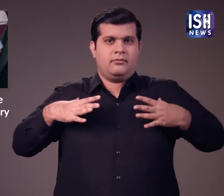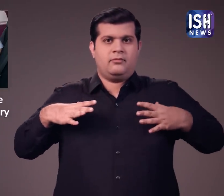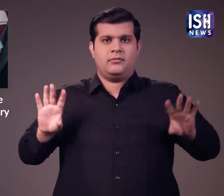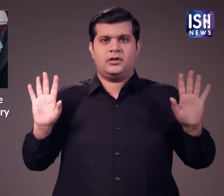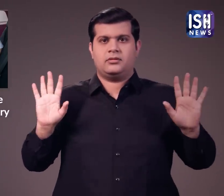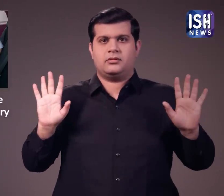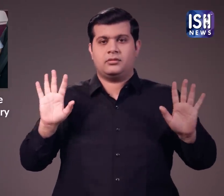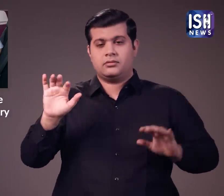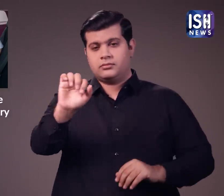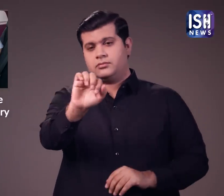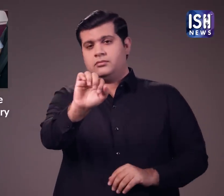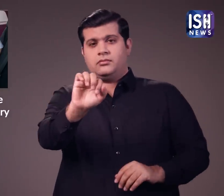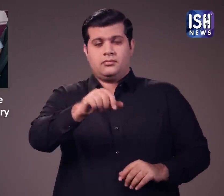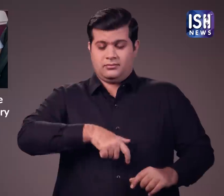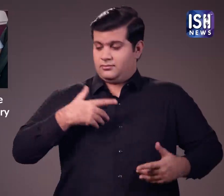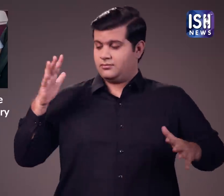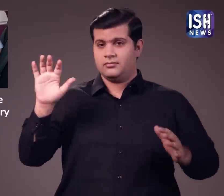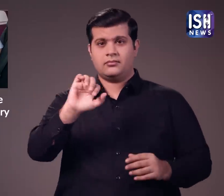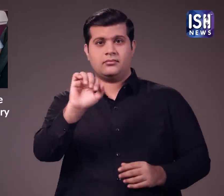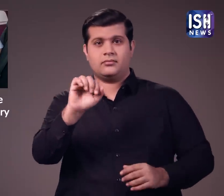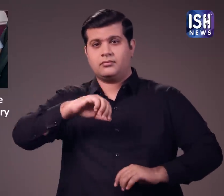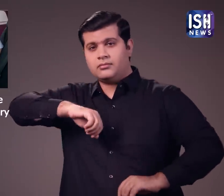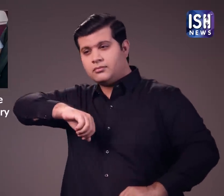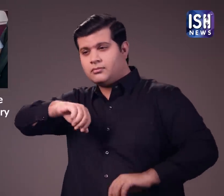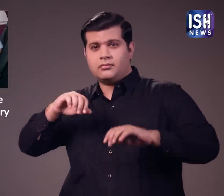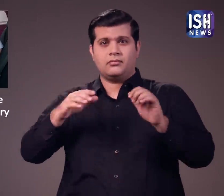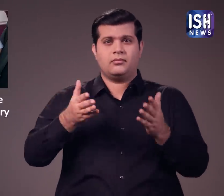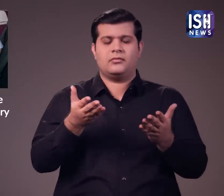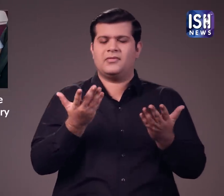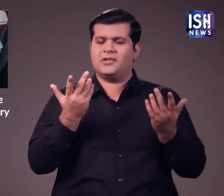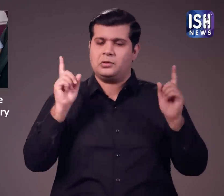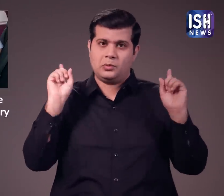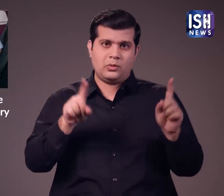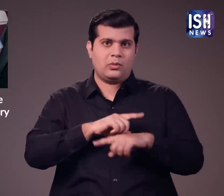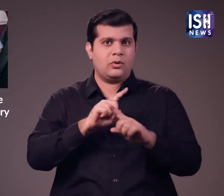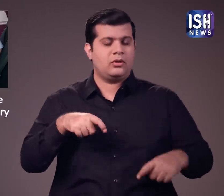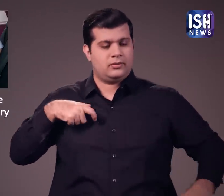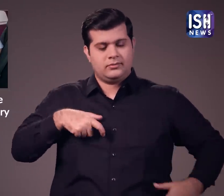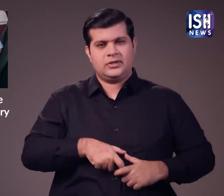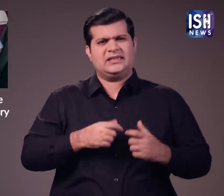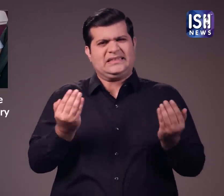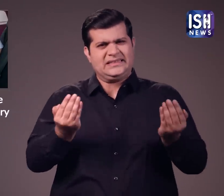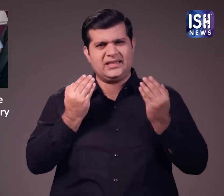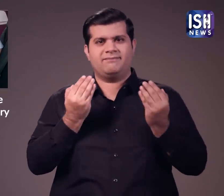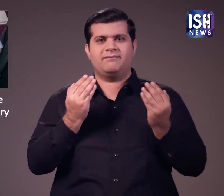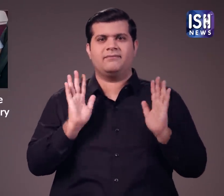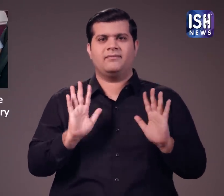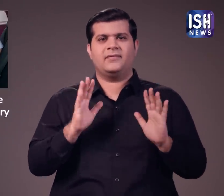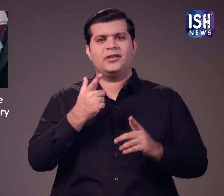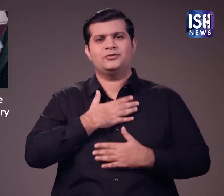समय सीट बेल्ट पहनने से नफरत करते हैं ये गलत है सीट बेल्ट पहनने और सवारी का आनंद